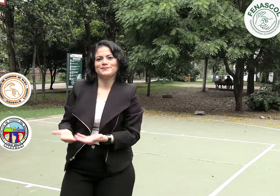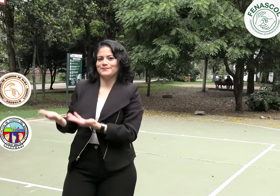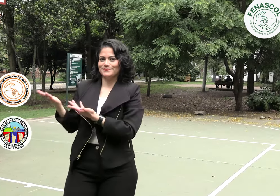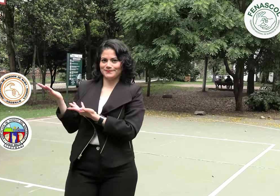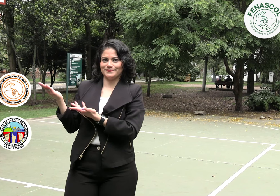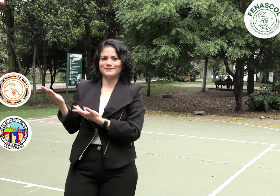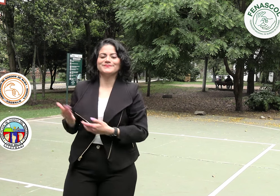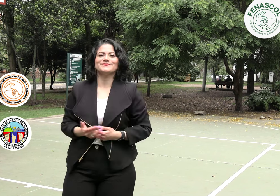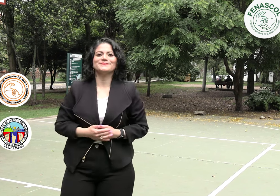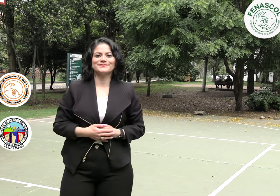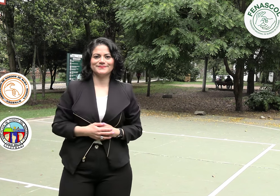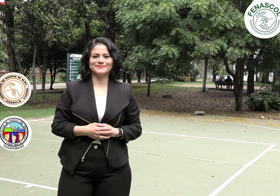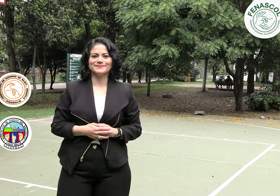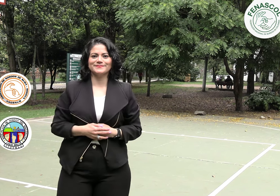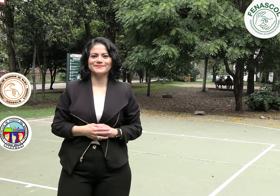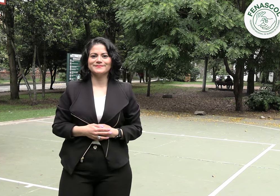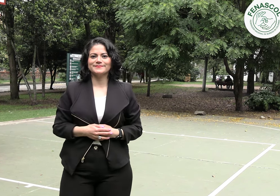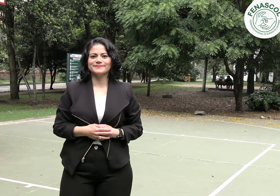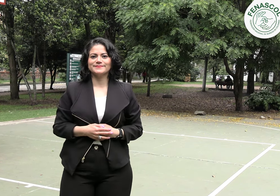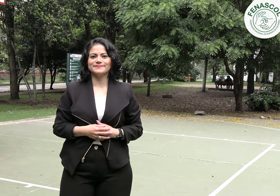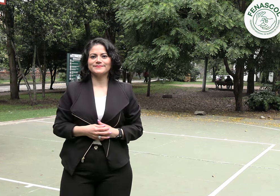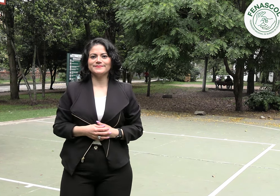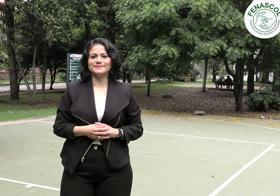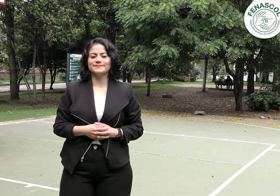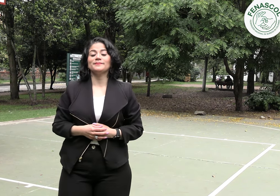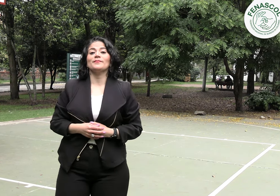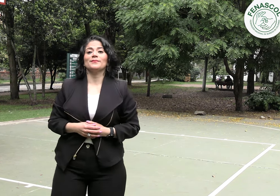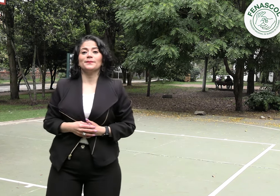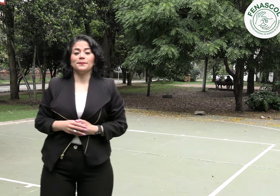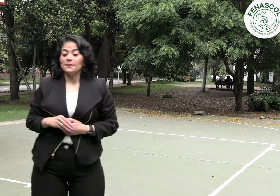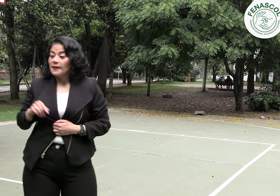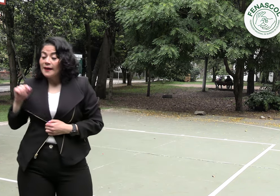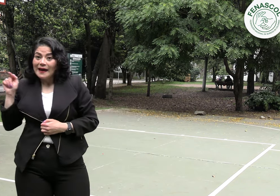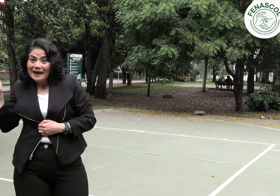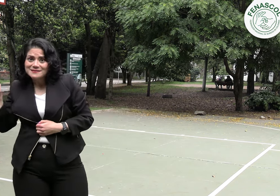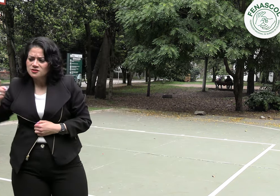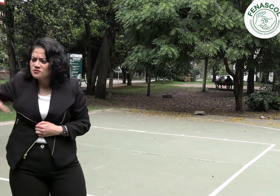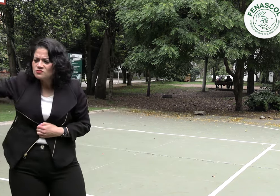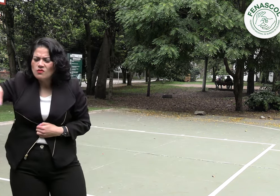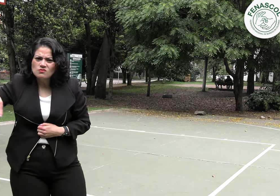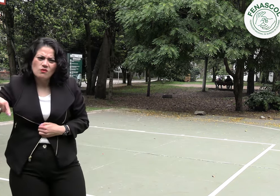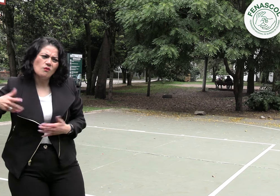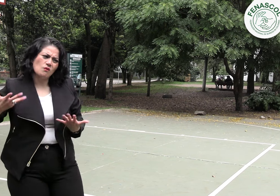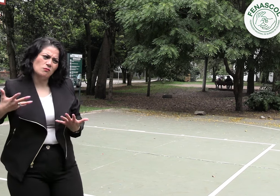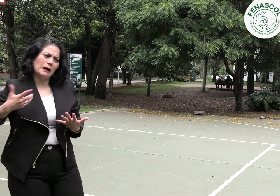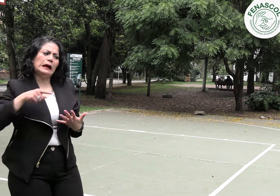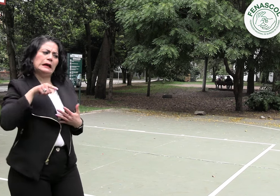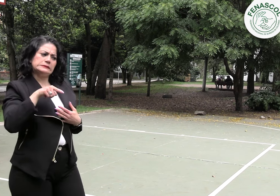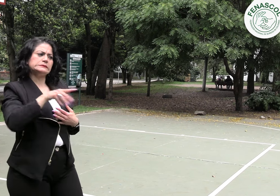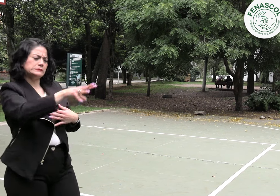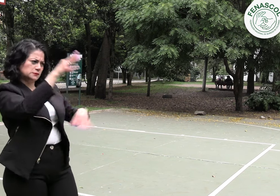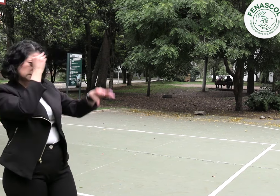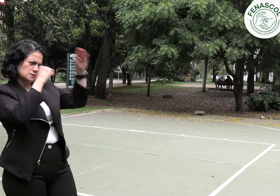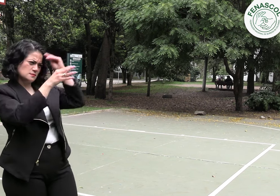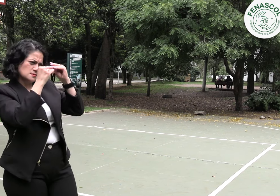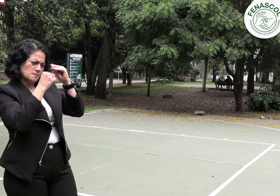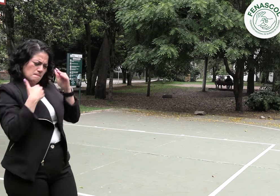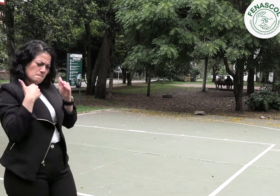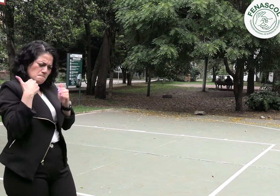ASOR-GUAVIARE, ASOR-SUB, ASOR-MAC y ASOR-CAL. Estas asociaciones han aprendido el proceso y han